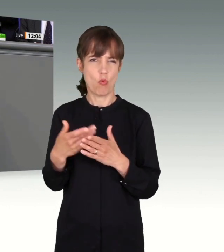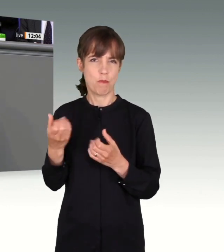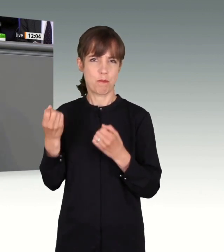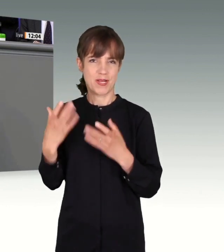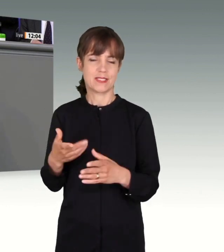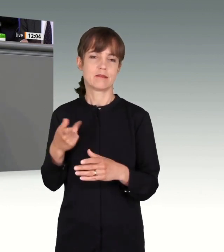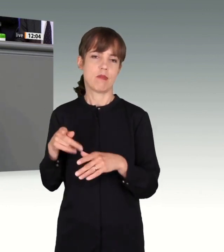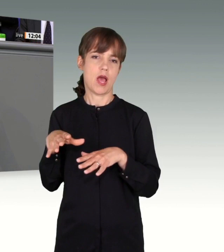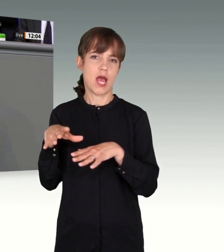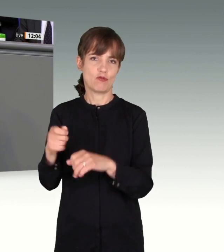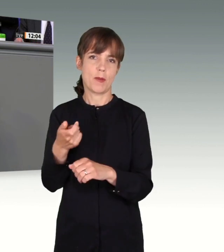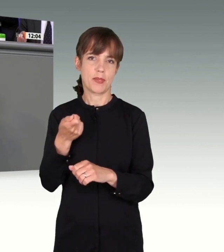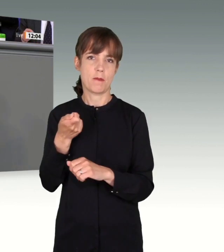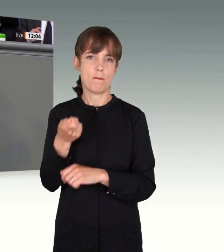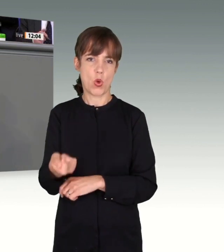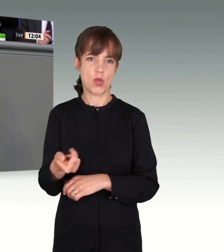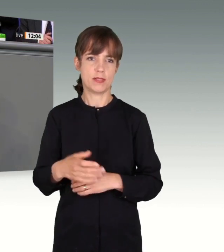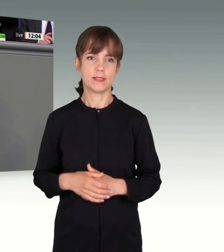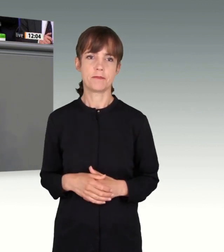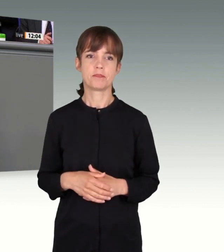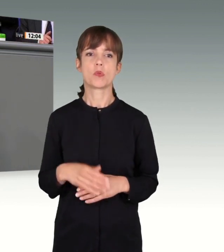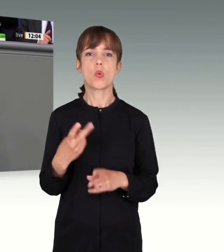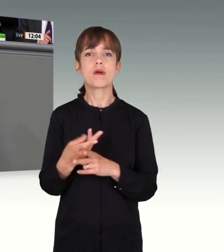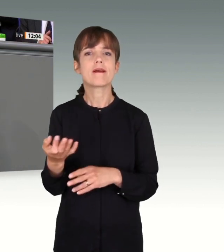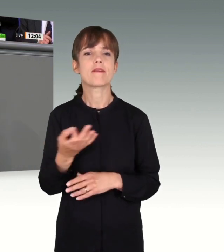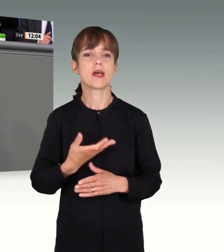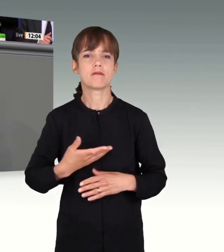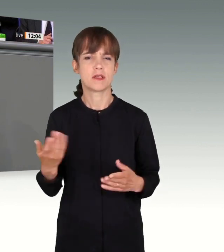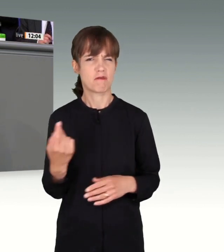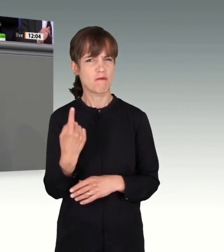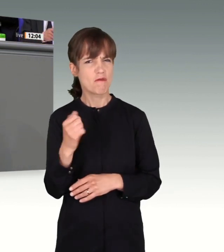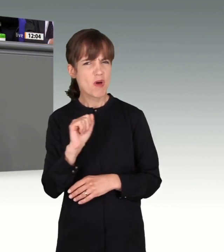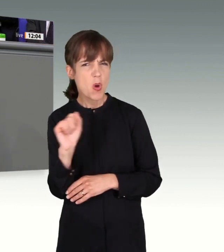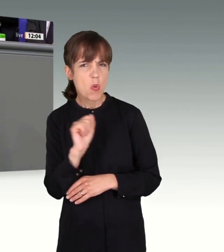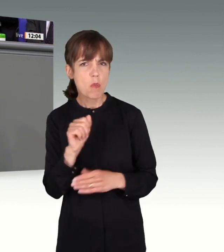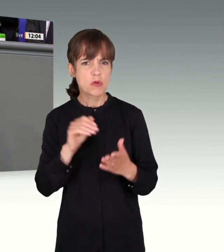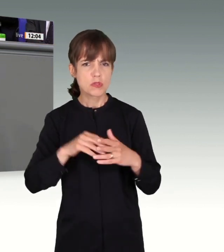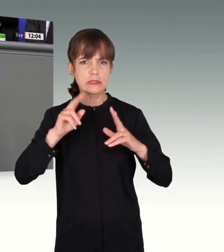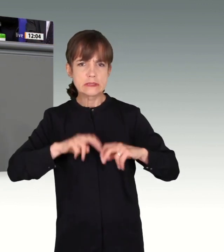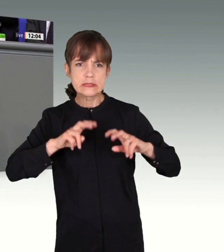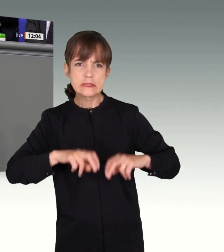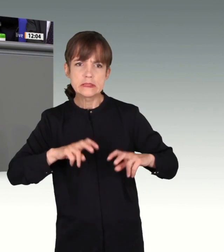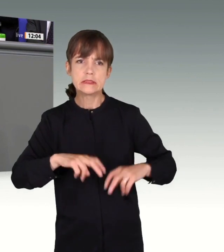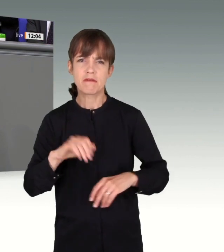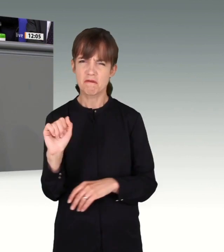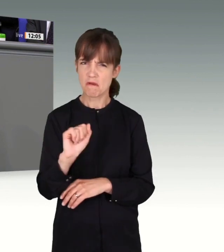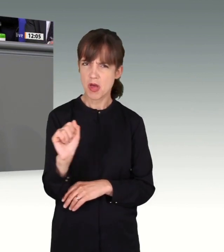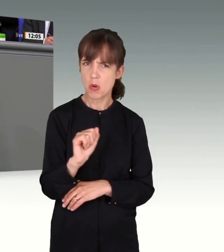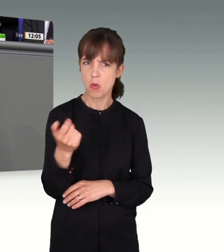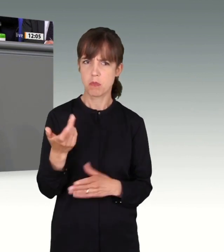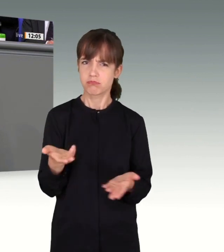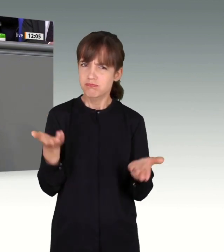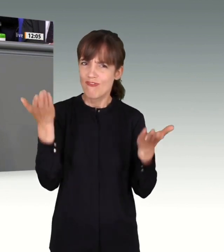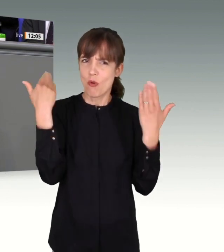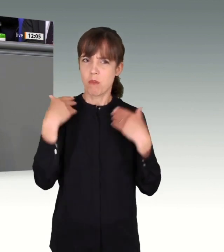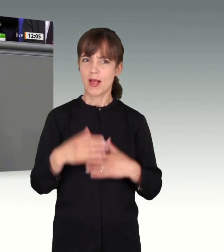Das stimmt natürlich, und dennoch gab es zwölf besondere Gründe für unser akribisches Aufarbeiten. Ich erinnere